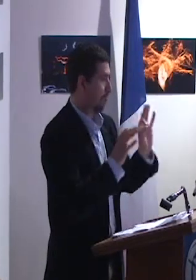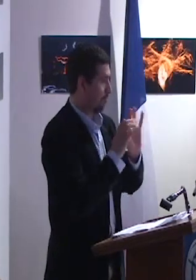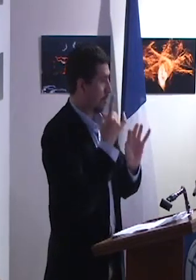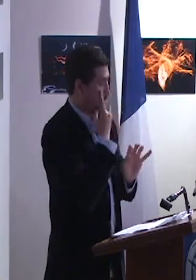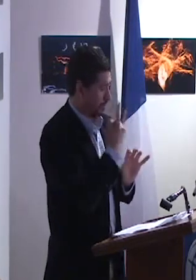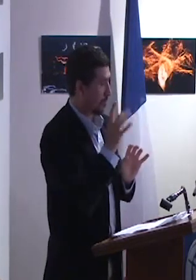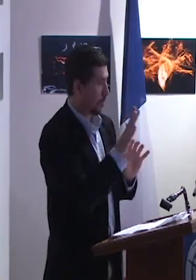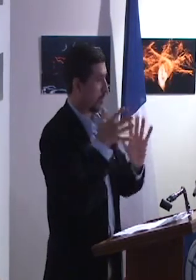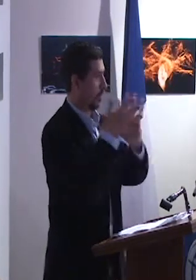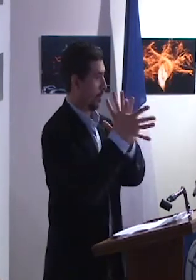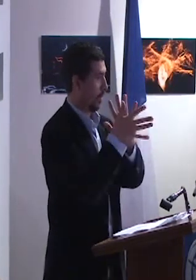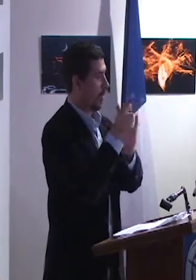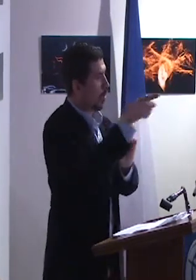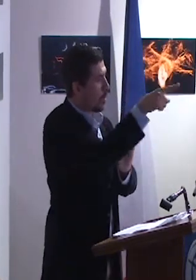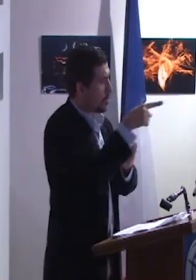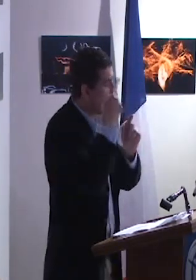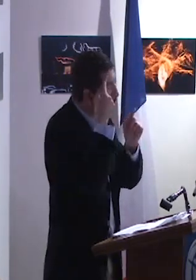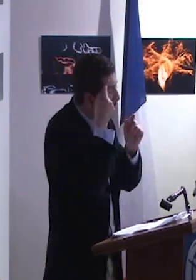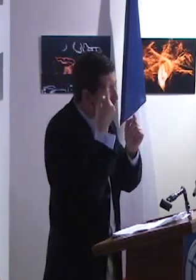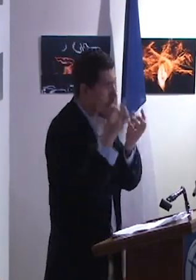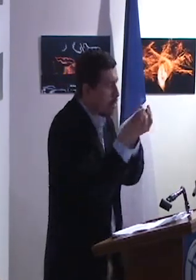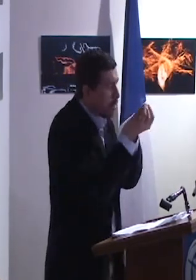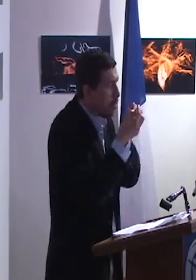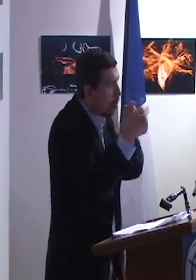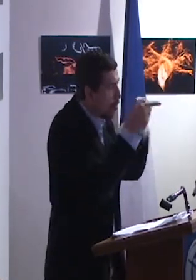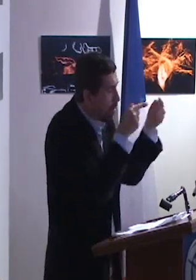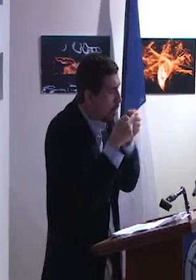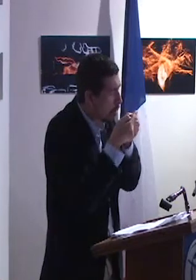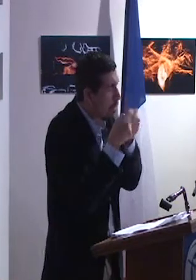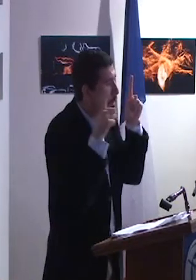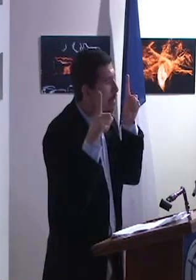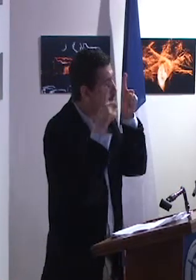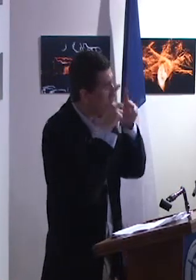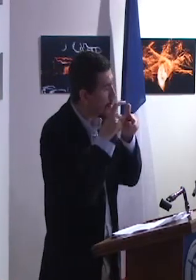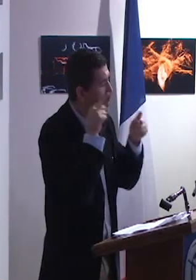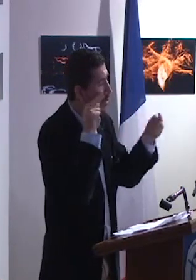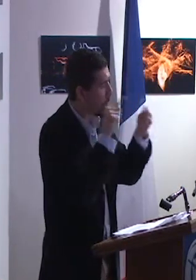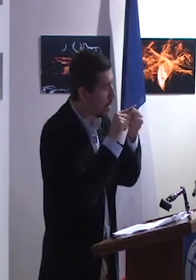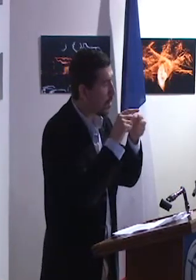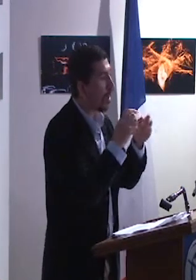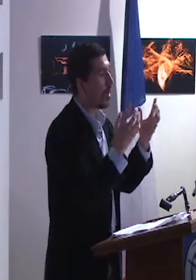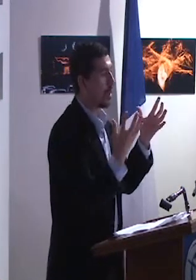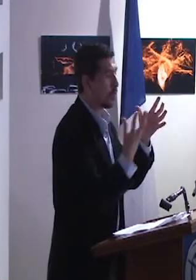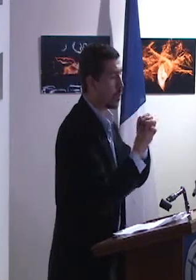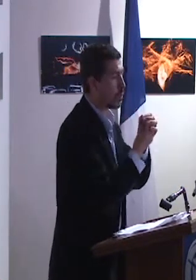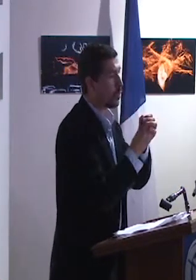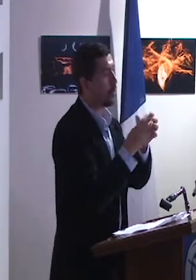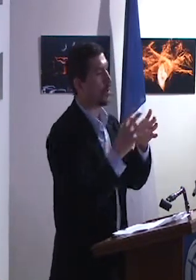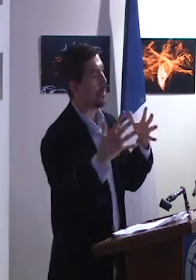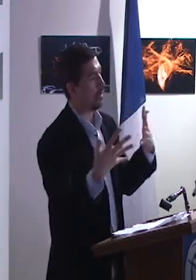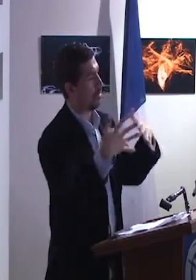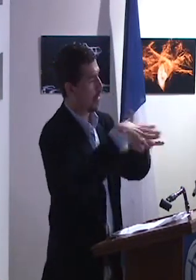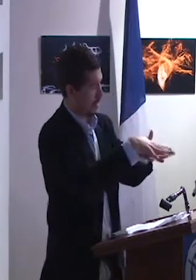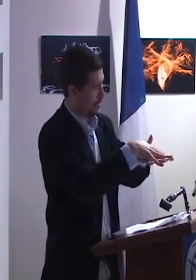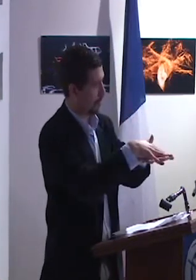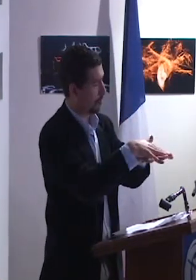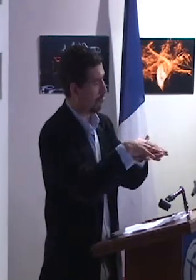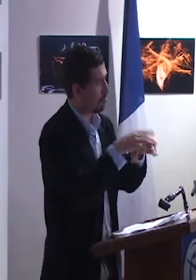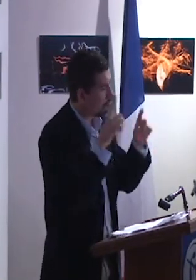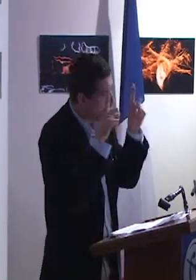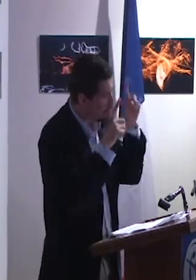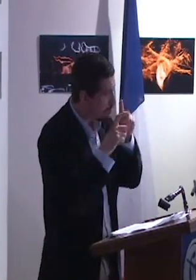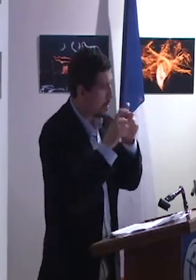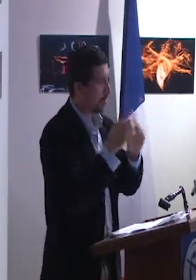Muy bien, eso era lo que quería comentarles respecto a este coloquio y para que cada uno de ustedes empiece a reflexionar